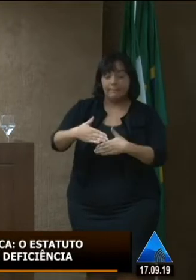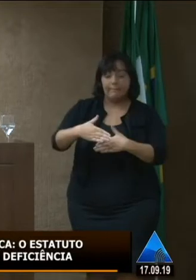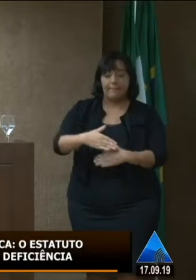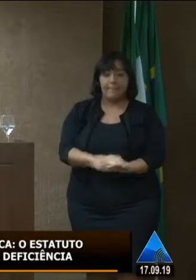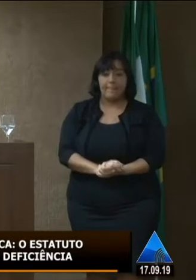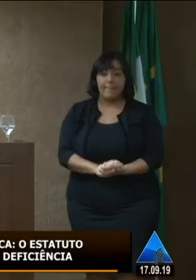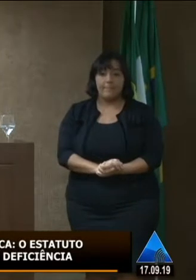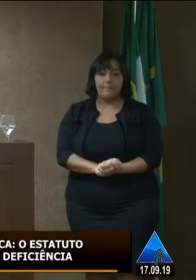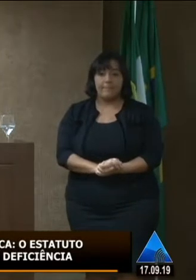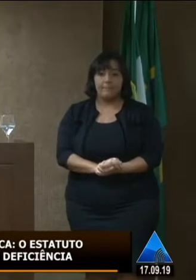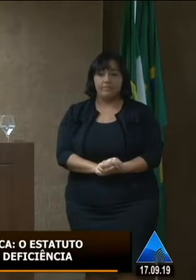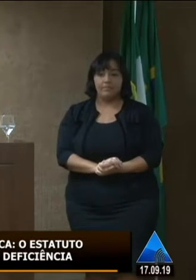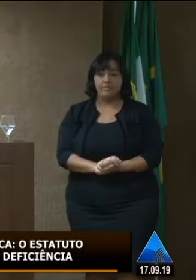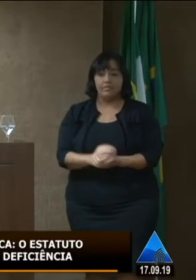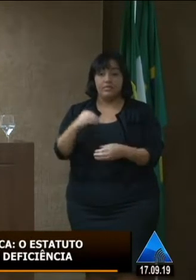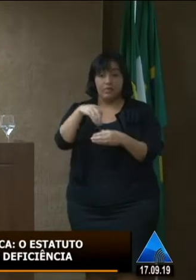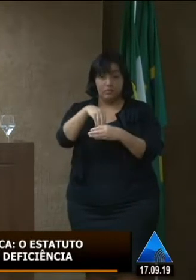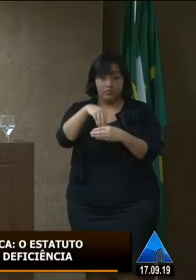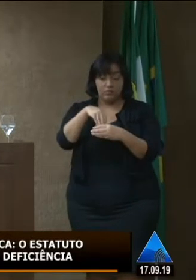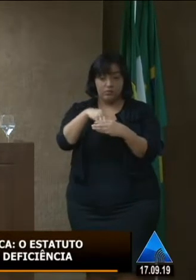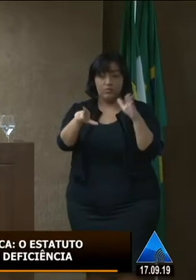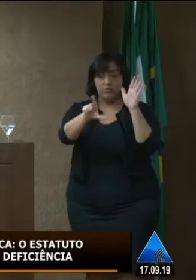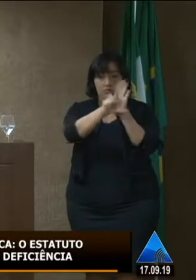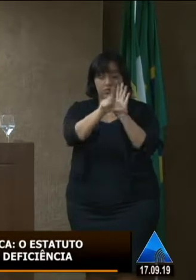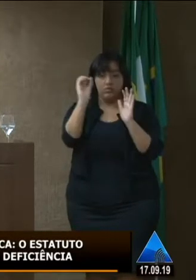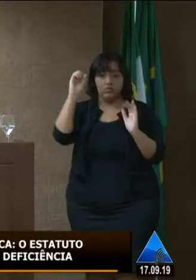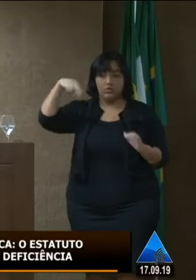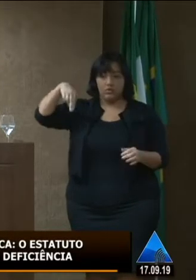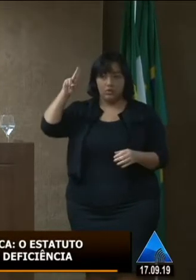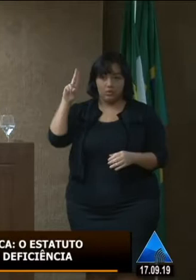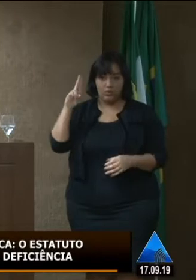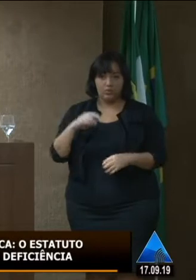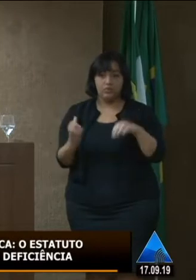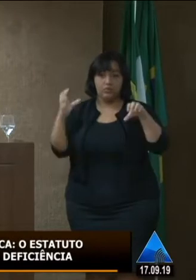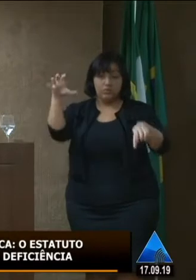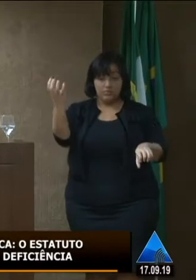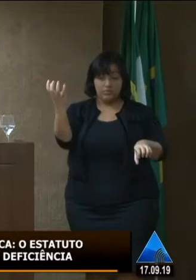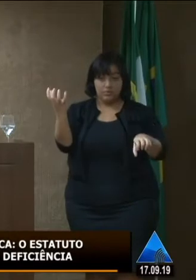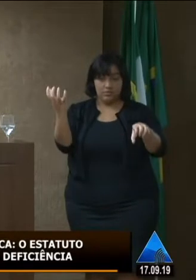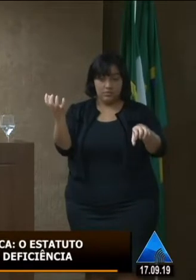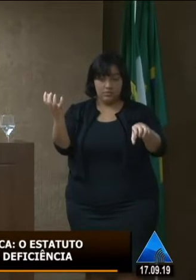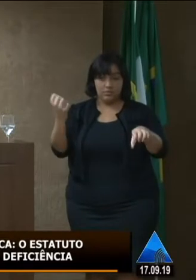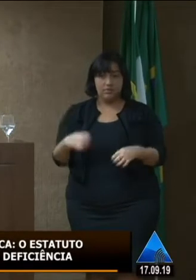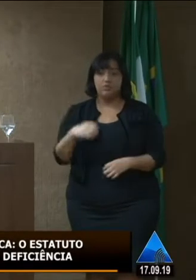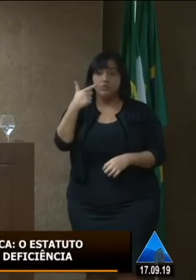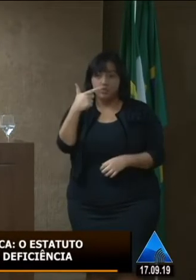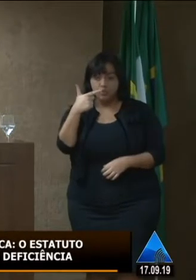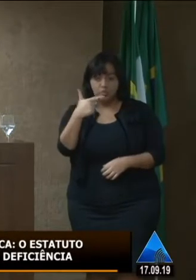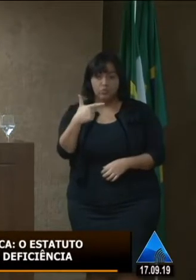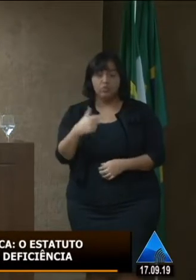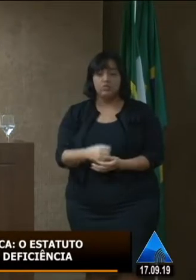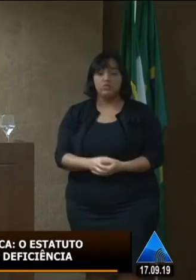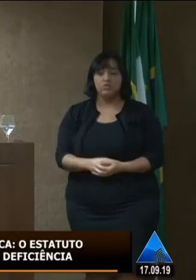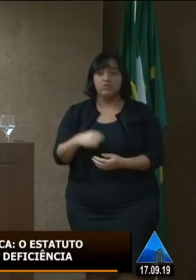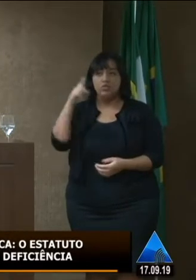na aprovação da convenção da ONU em Brasília né foram dois dias de luta árdua